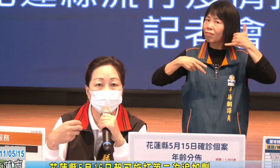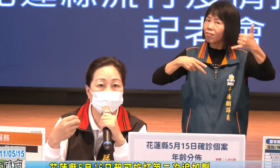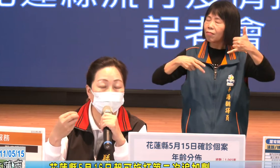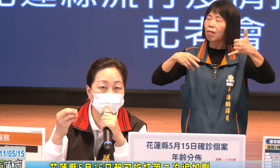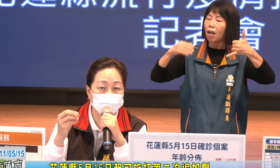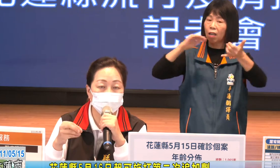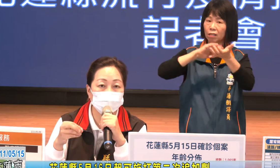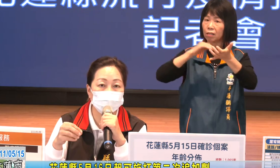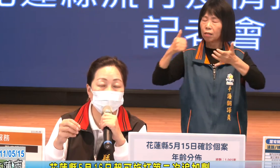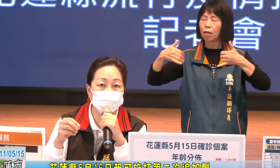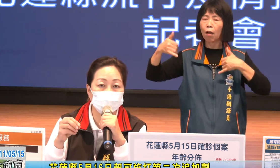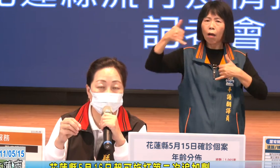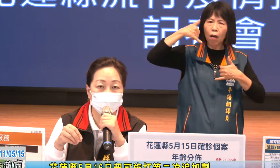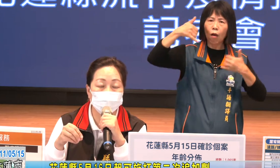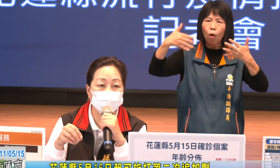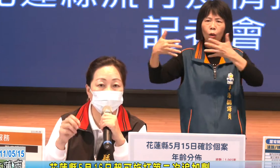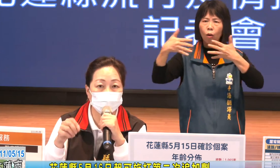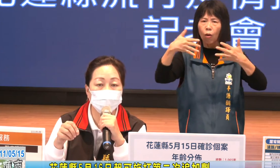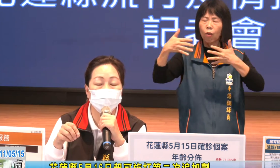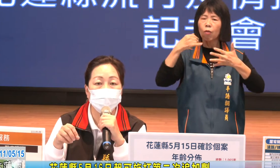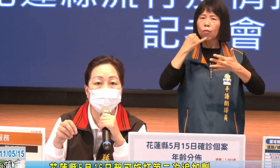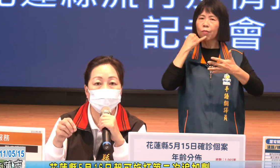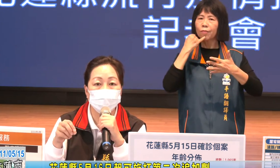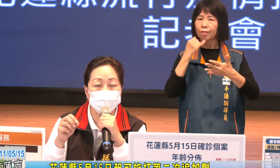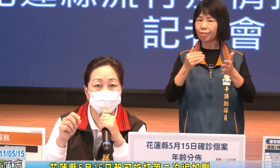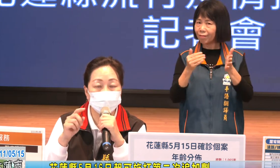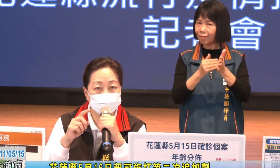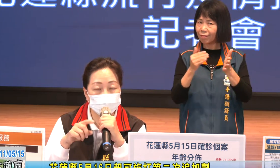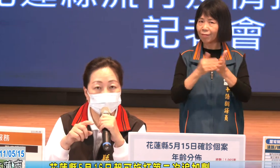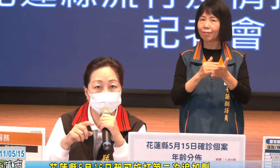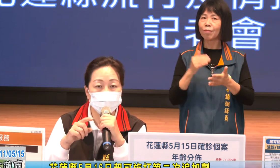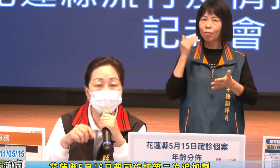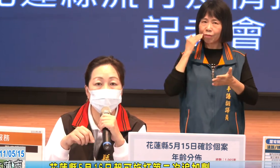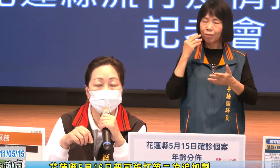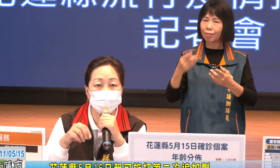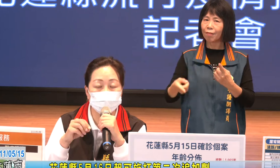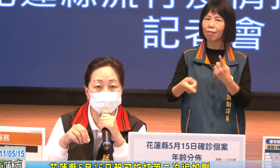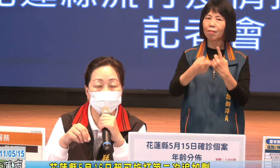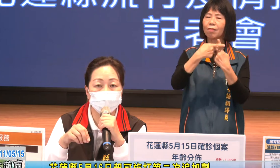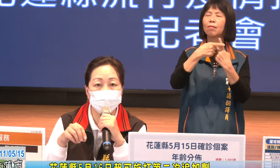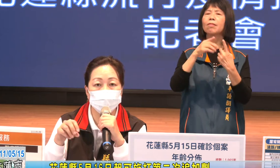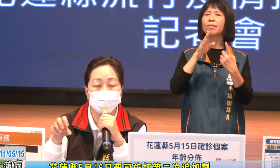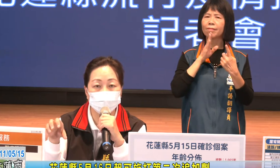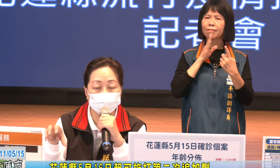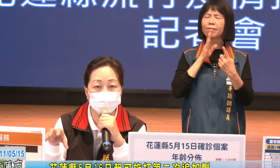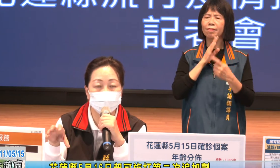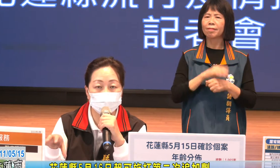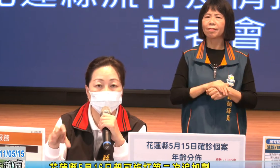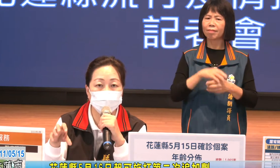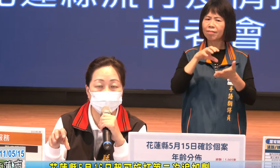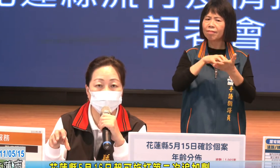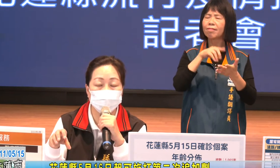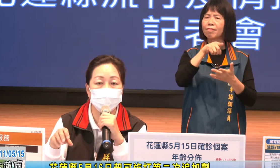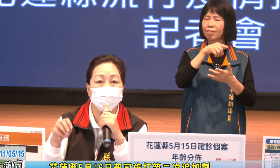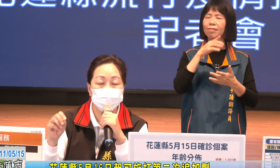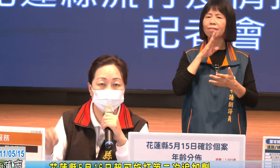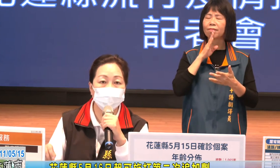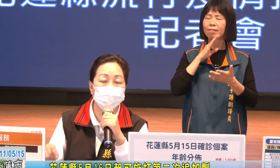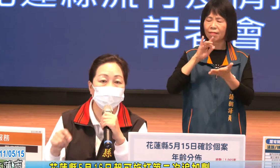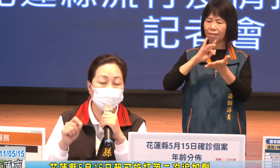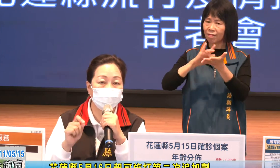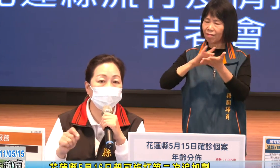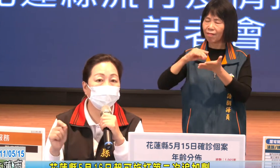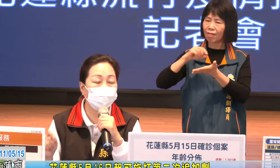他就可以給您這個診斷之後您若確診診斷了然後他就會開立處方